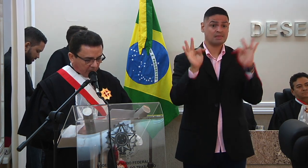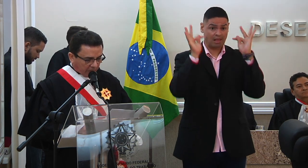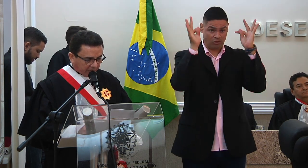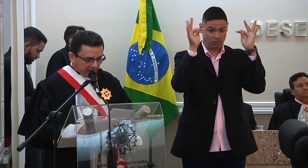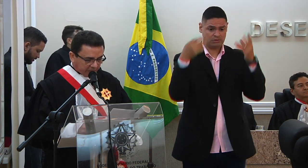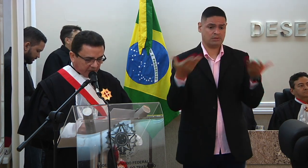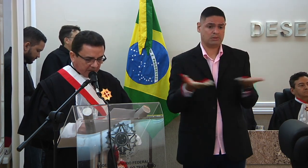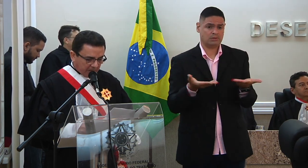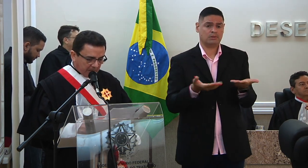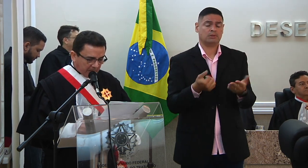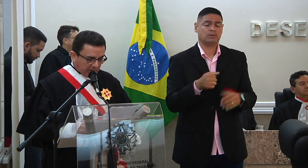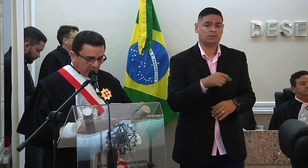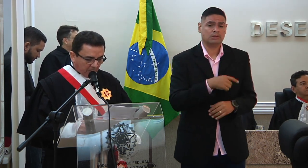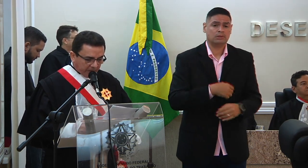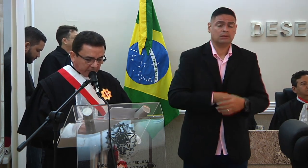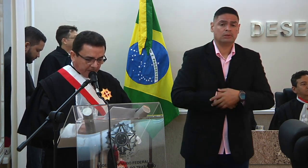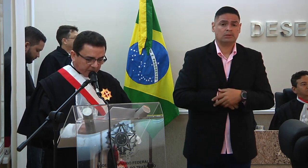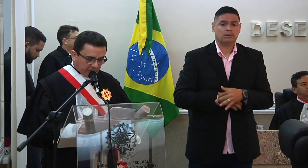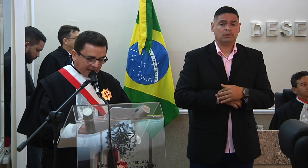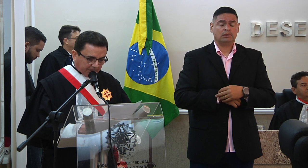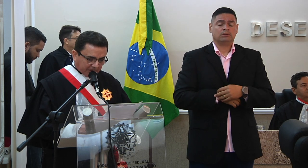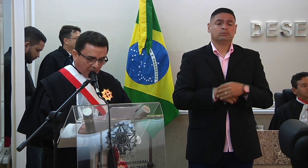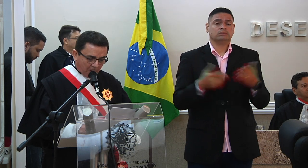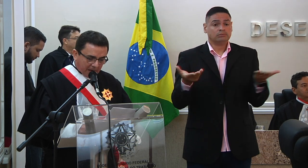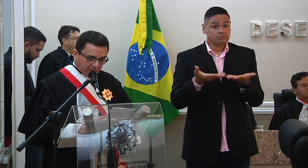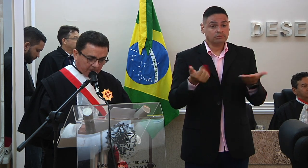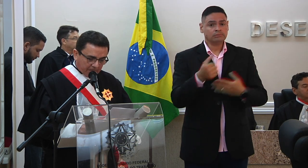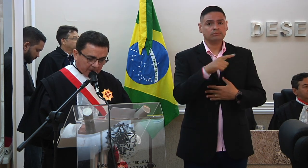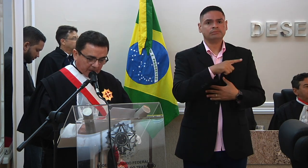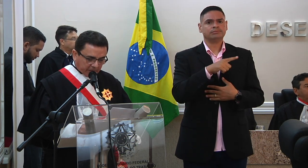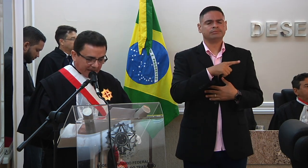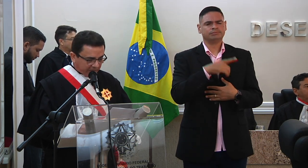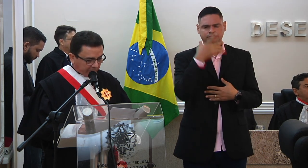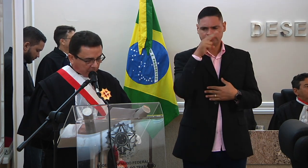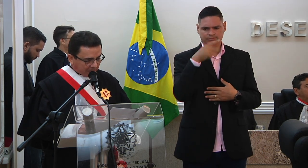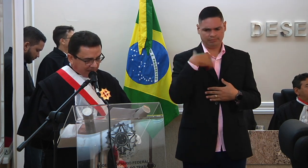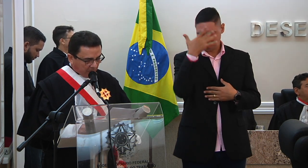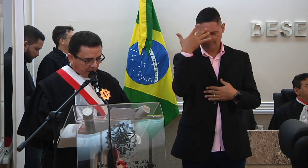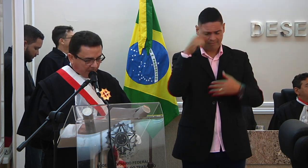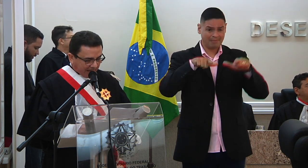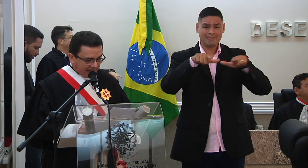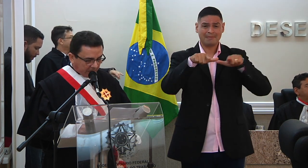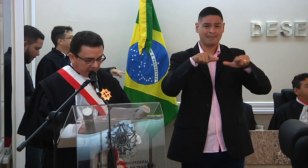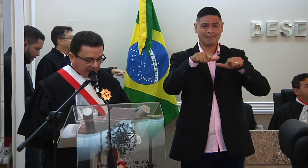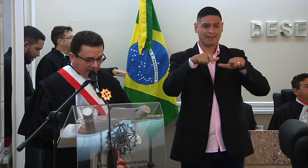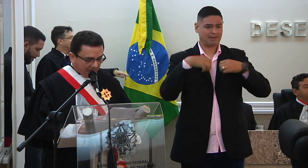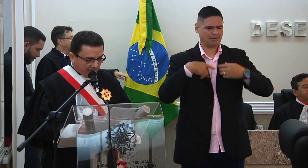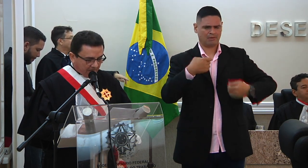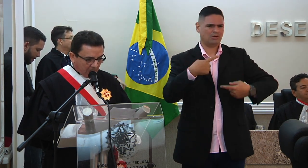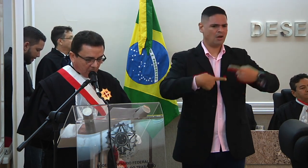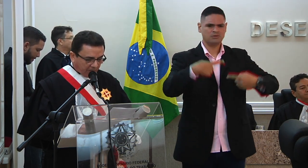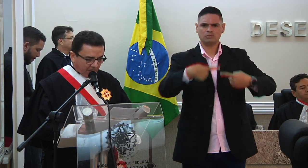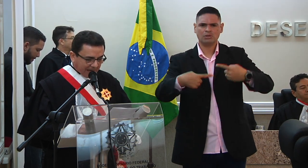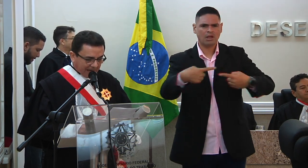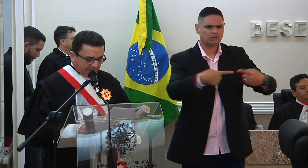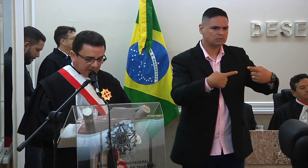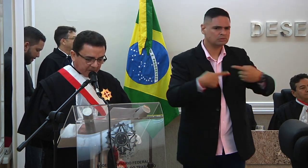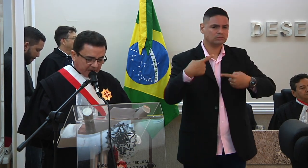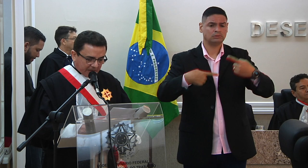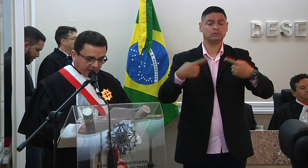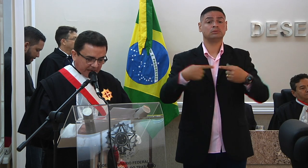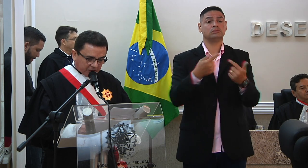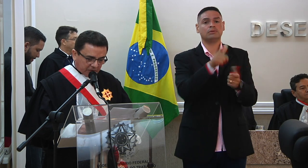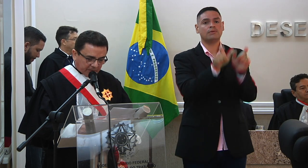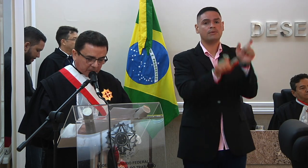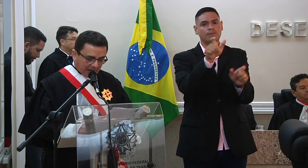surge assim uma espécie de capital humano que será disputado pelo mercado de trabalho conforme a